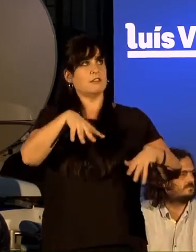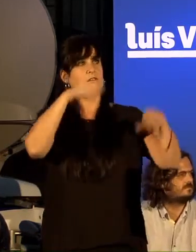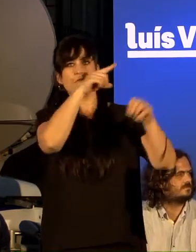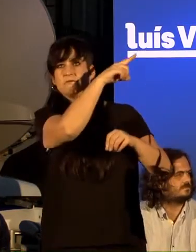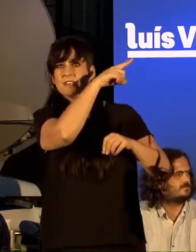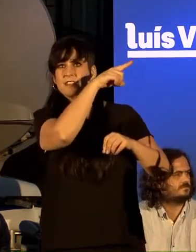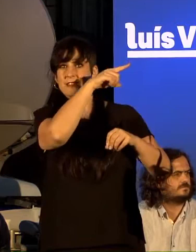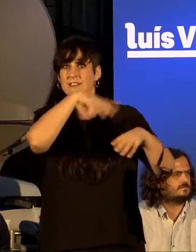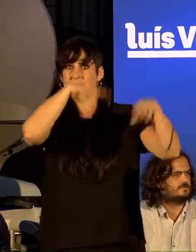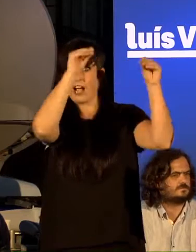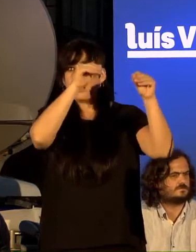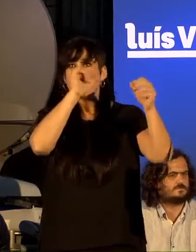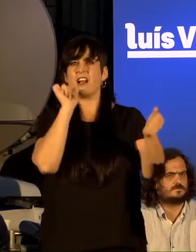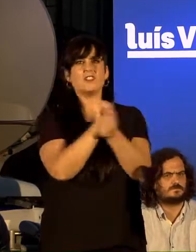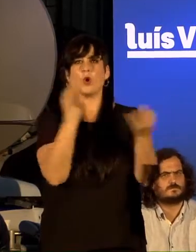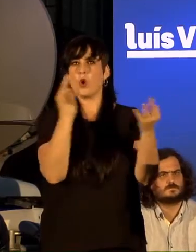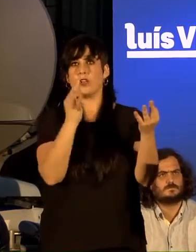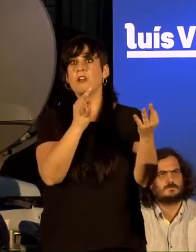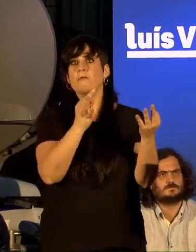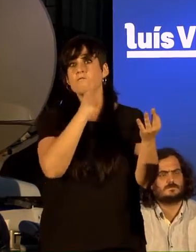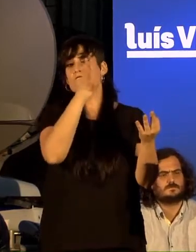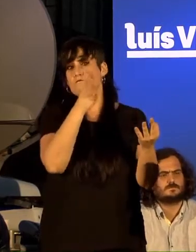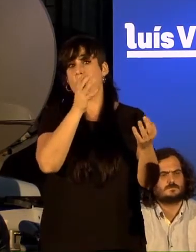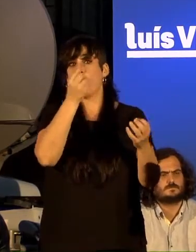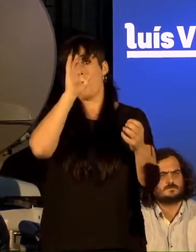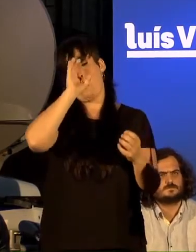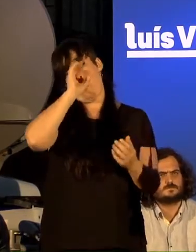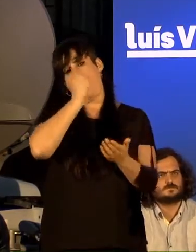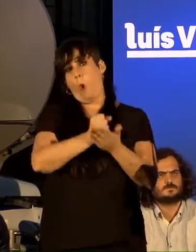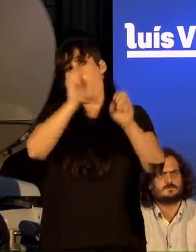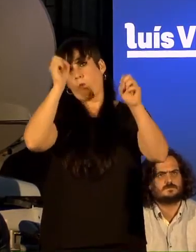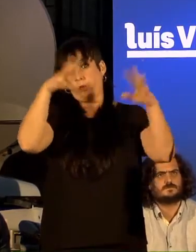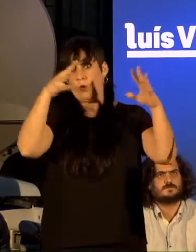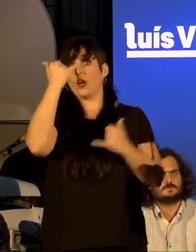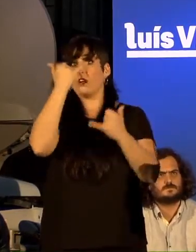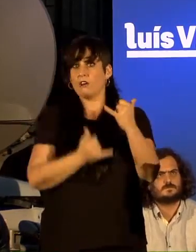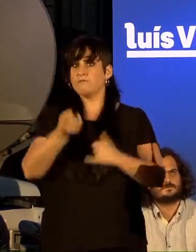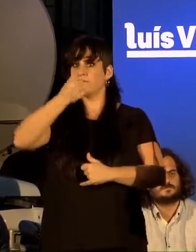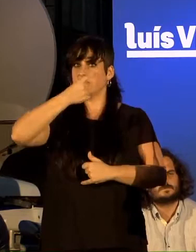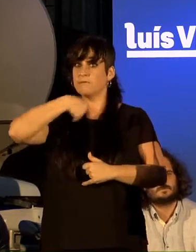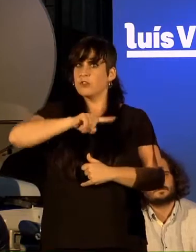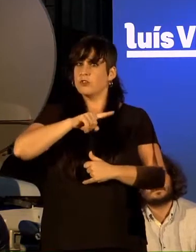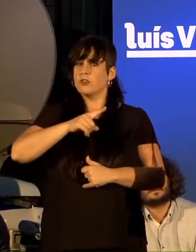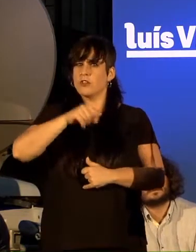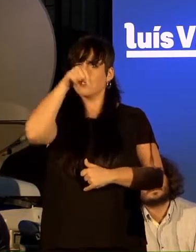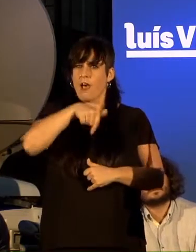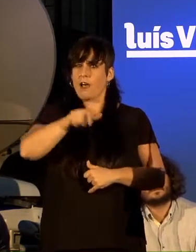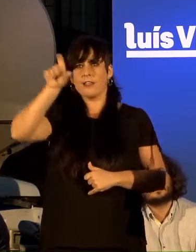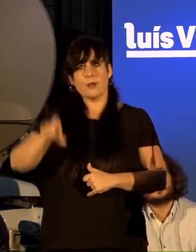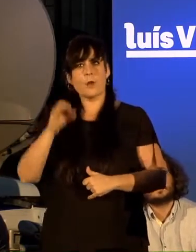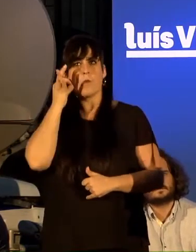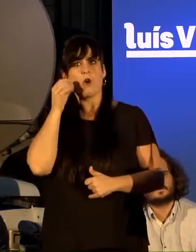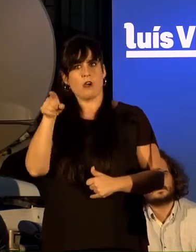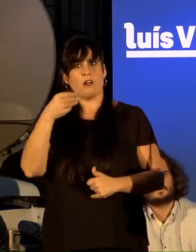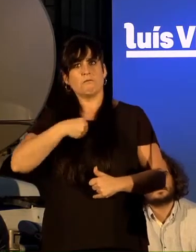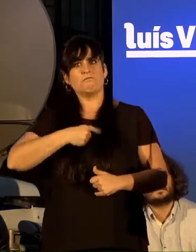bruxería. Por iso, como nos reclamamos as netas desas bruxas, que non poideron queimar, por iso, lembramos aquí a Lucía Fidalgo,